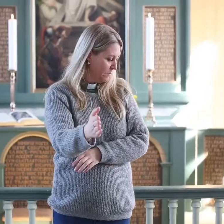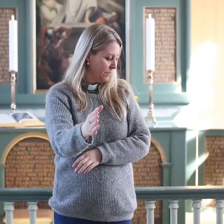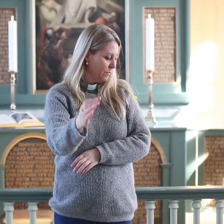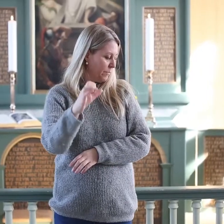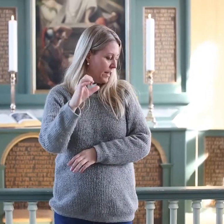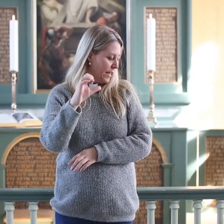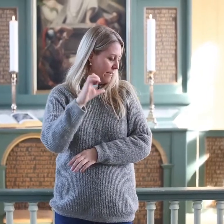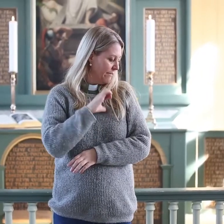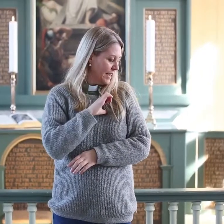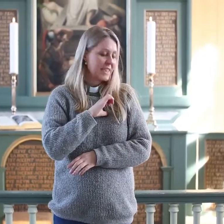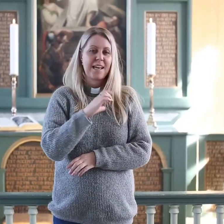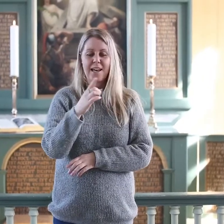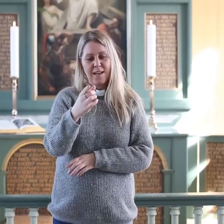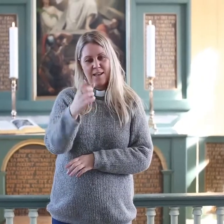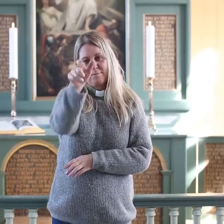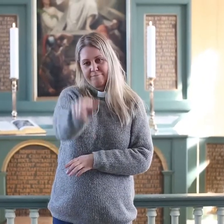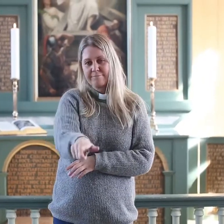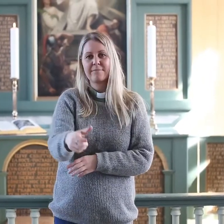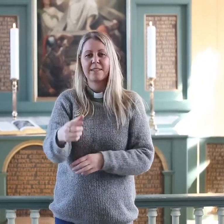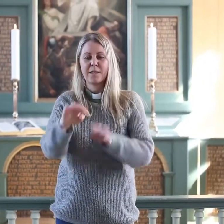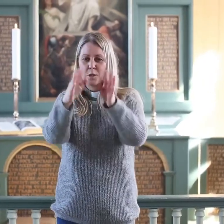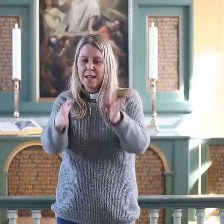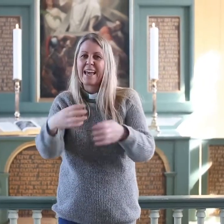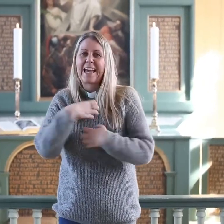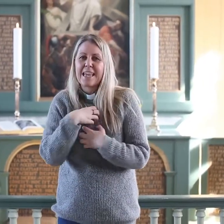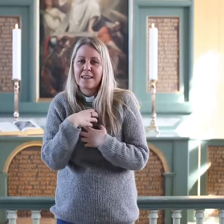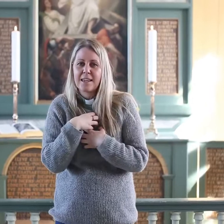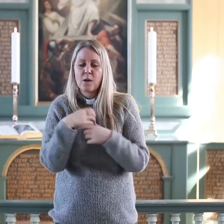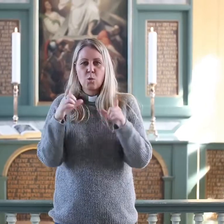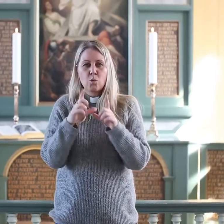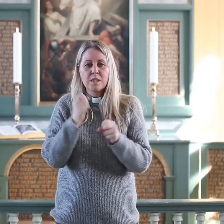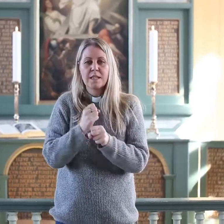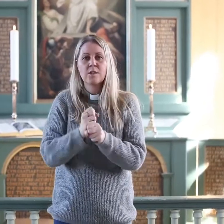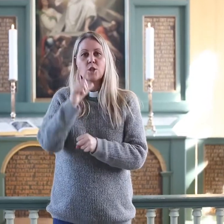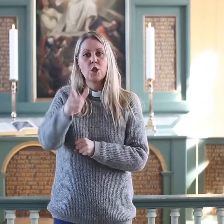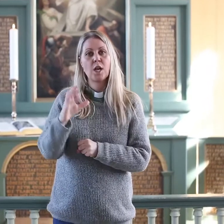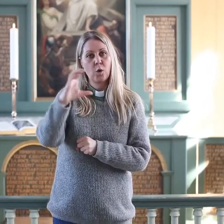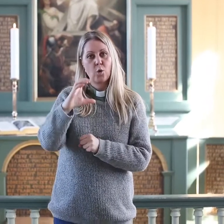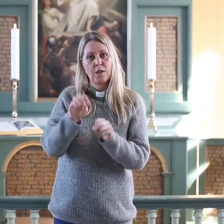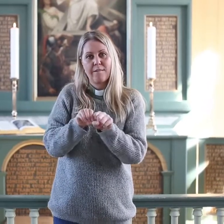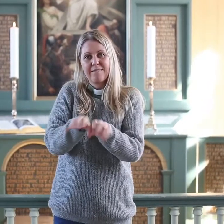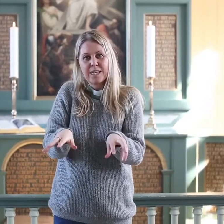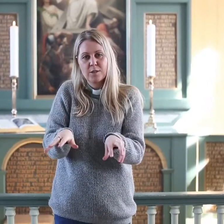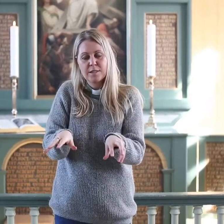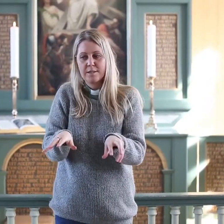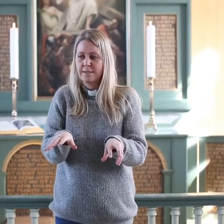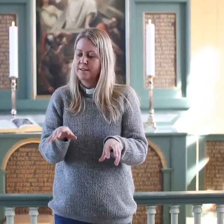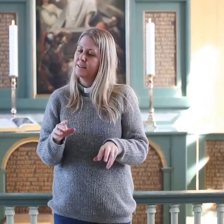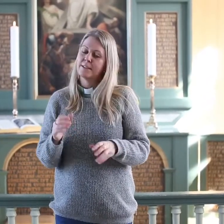mer positiv stemning hjemme. Og hvis du kjenner noen som er redde og usikre hjemme